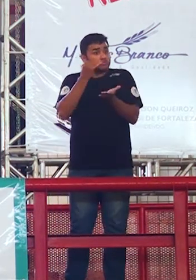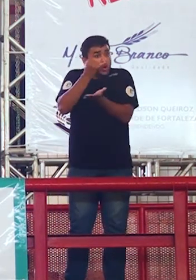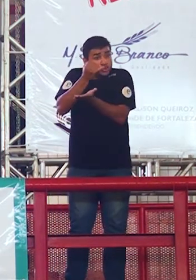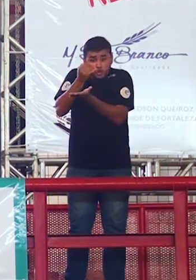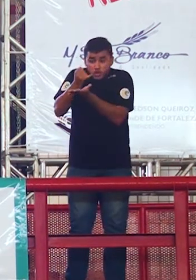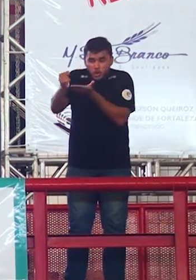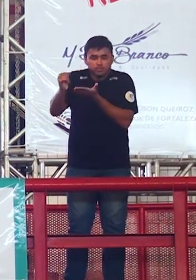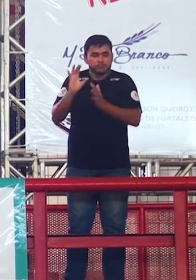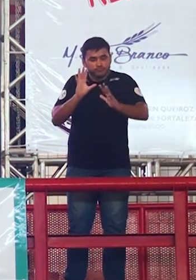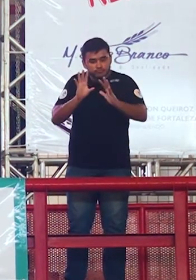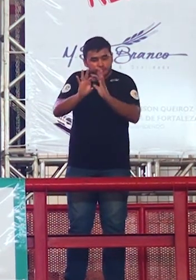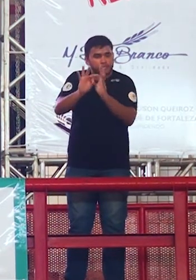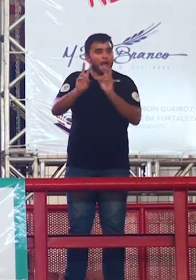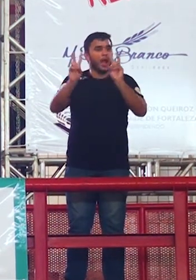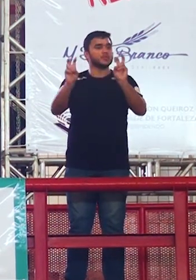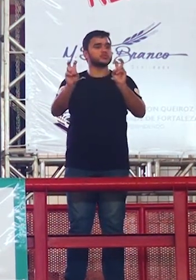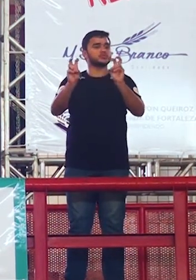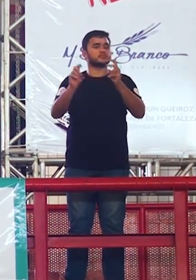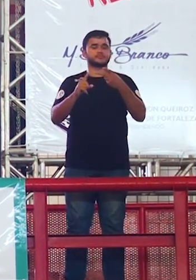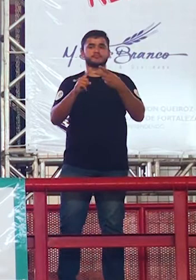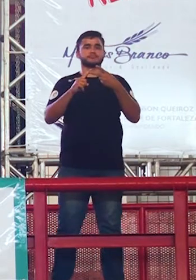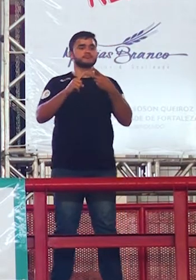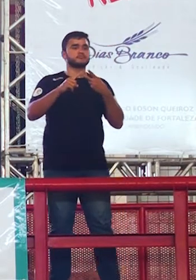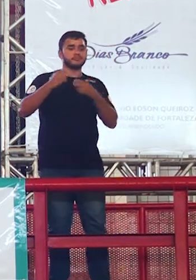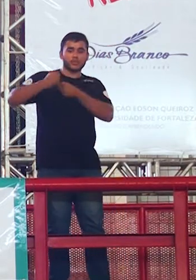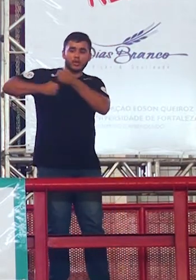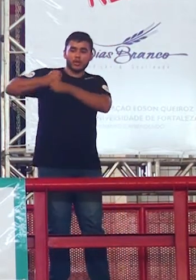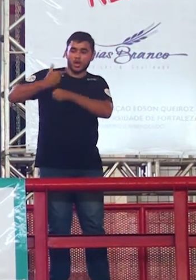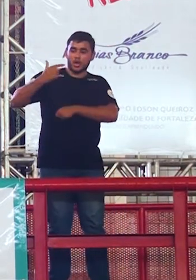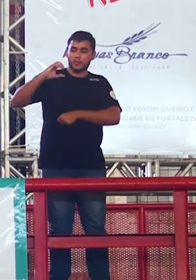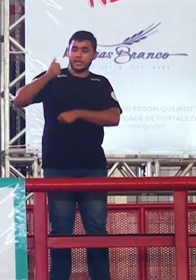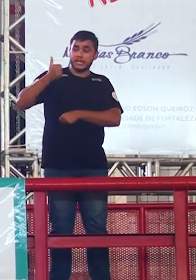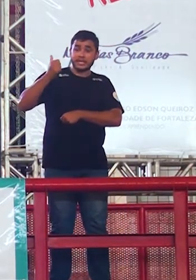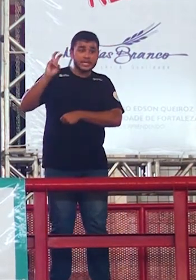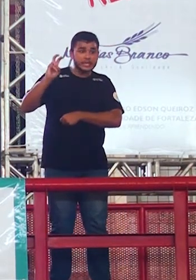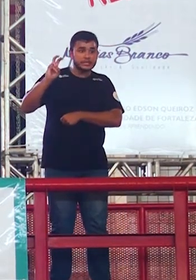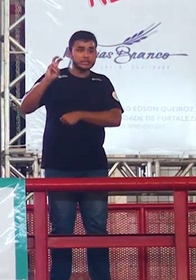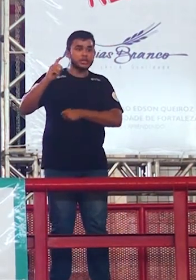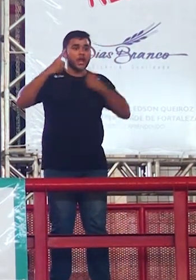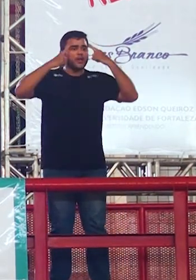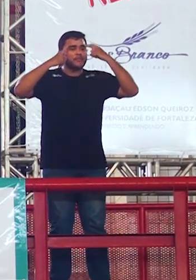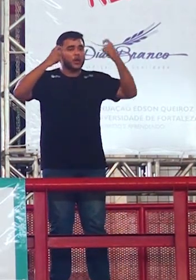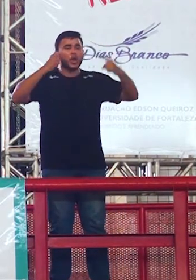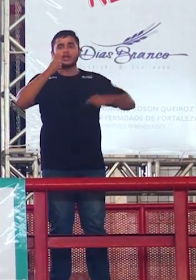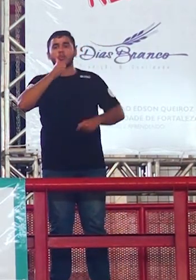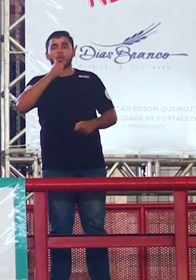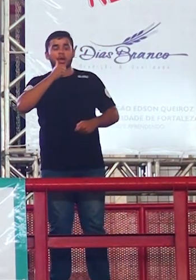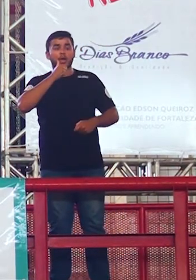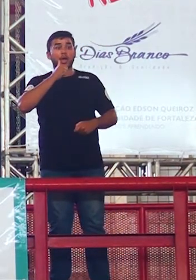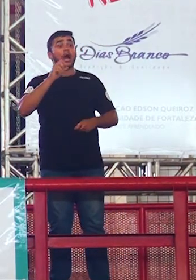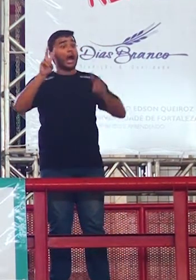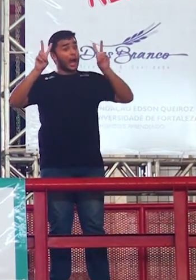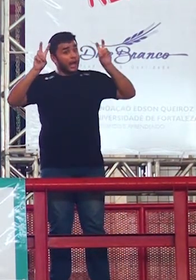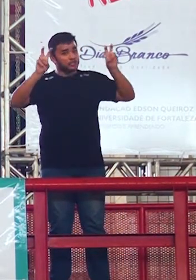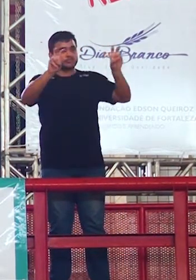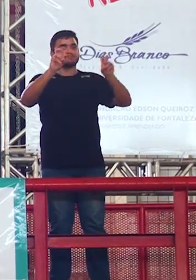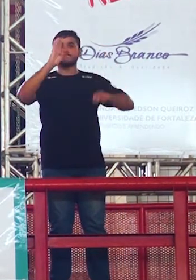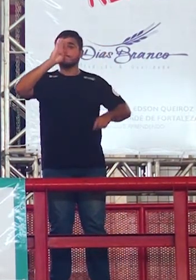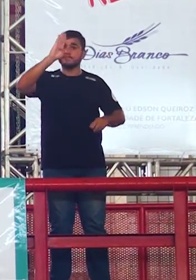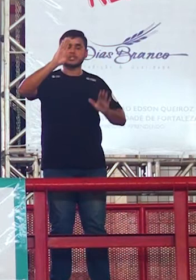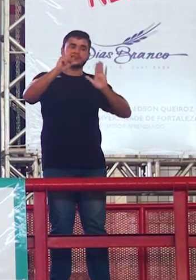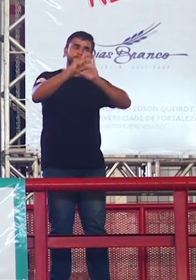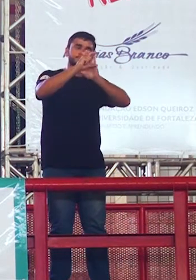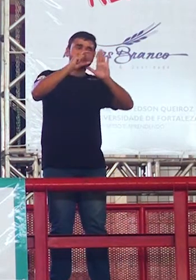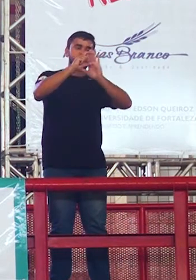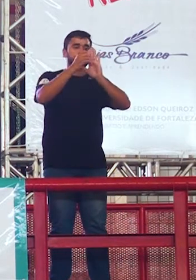parágrafo se em 2016 foi intolerância religiosa a gente quer ver isso no primeiro parágrafo e com os